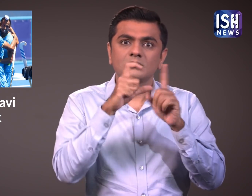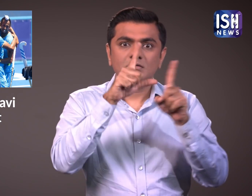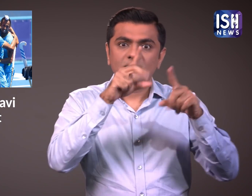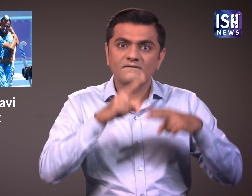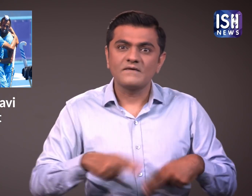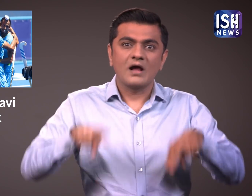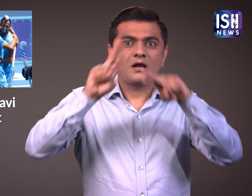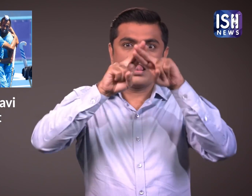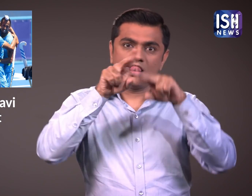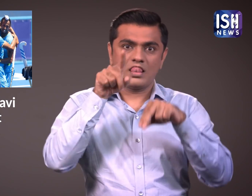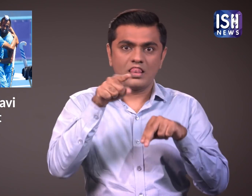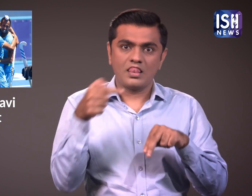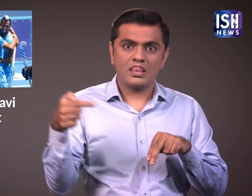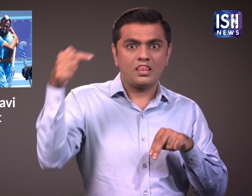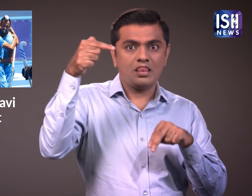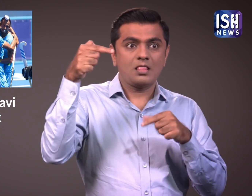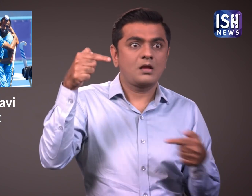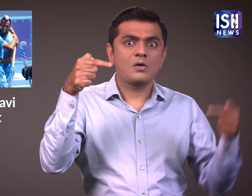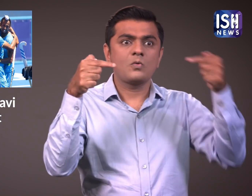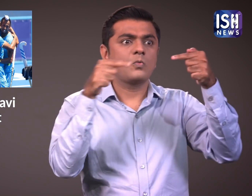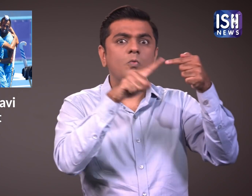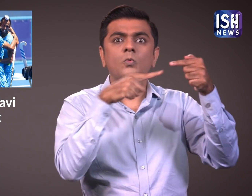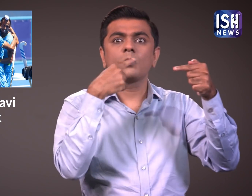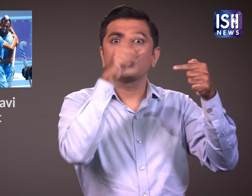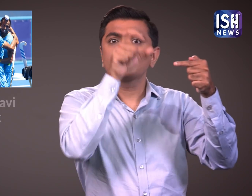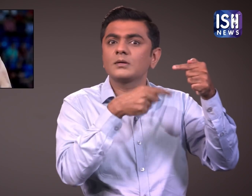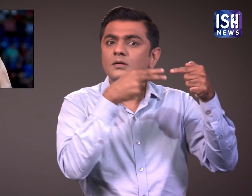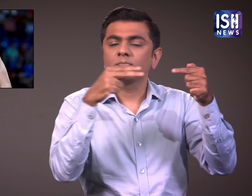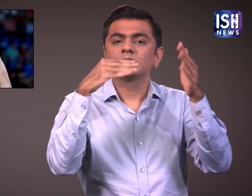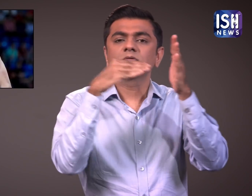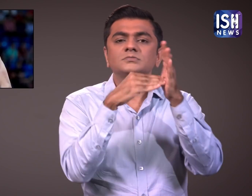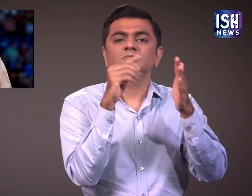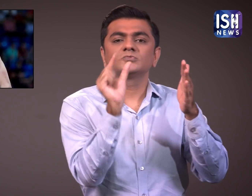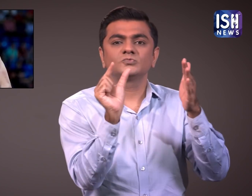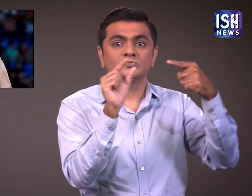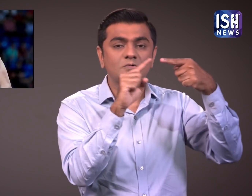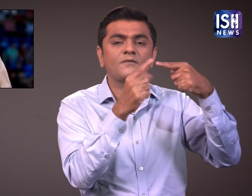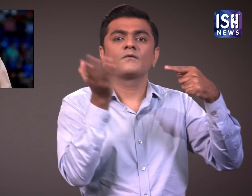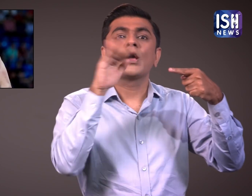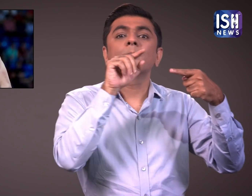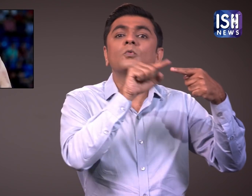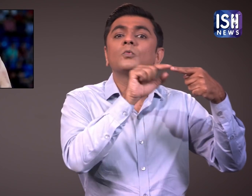फाइनल में अब दहिया का सामना 5 अगस्त को रूस के जौर युगेव से